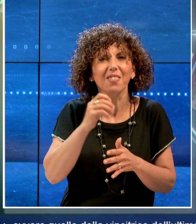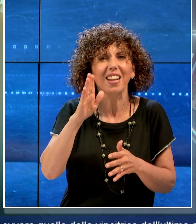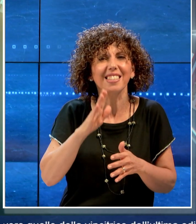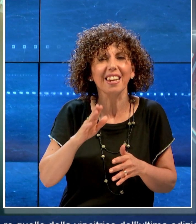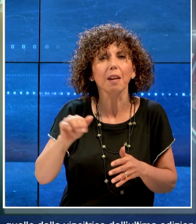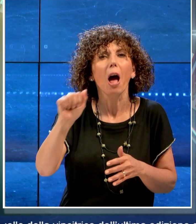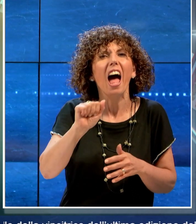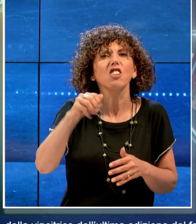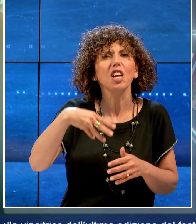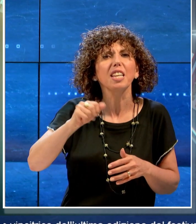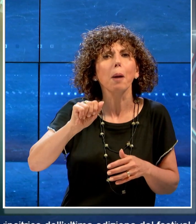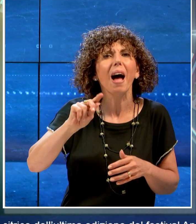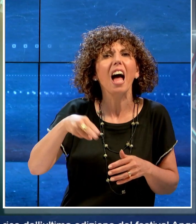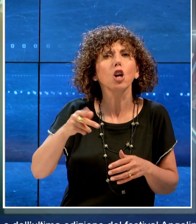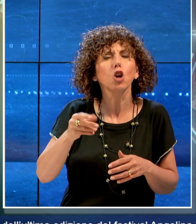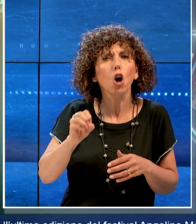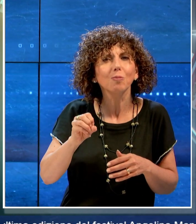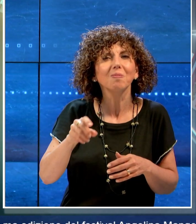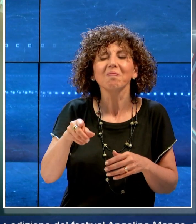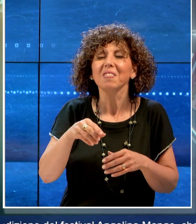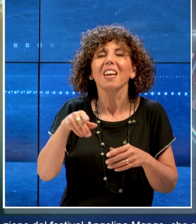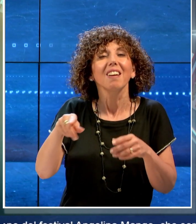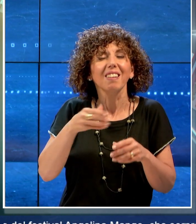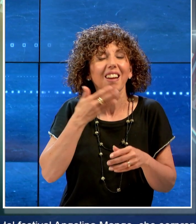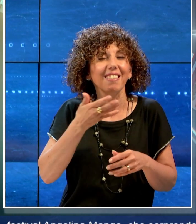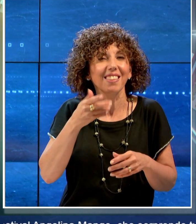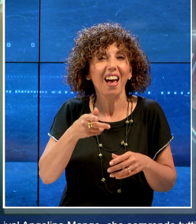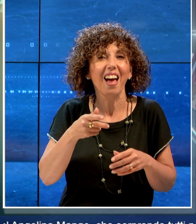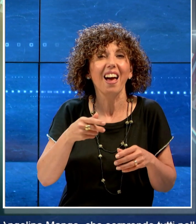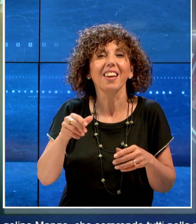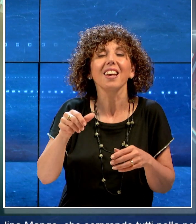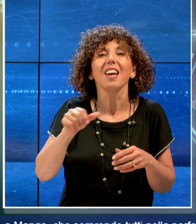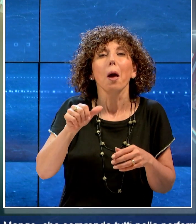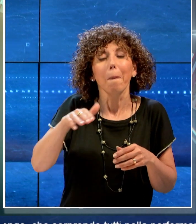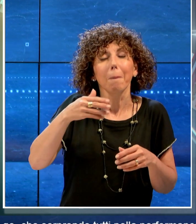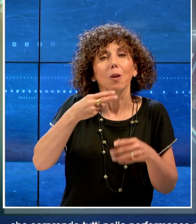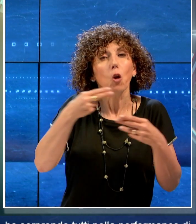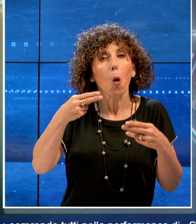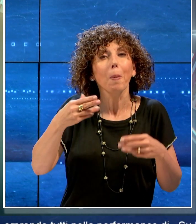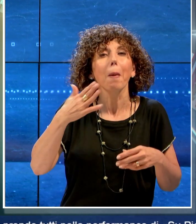Angelina Mango, che sorprende tutti nella sua performance di Su Piccolina.